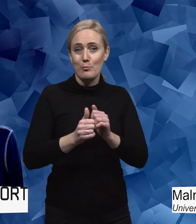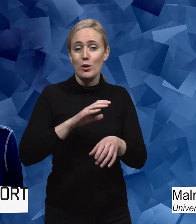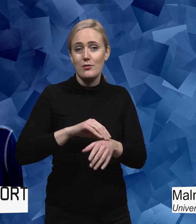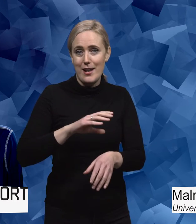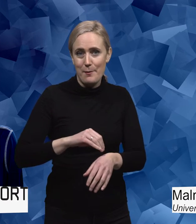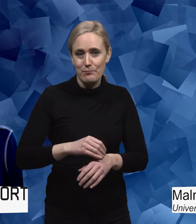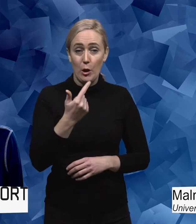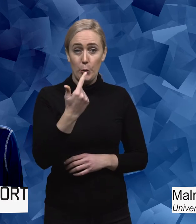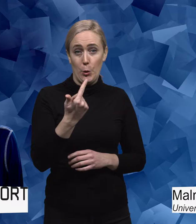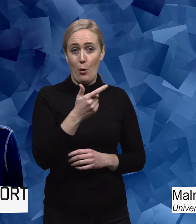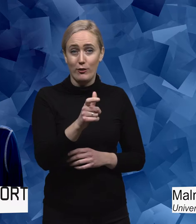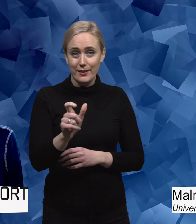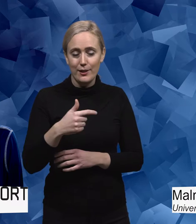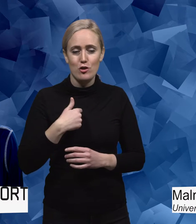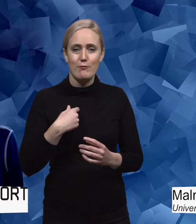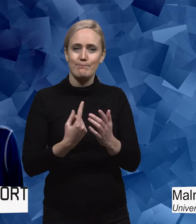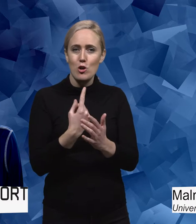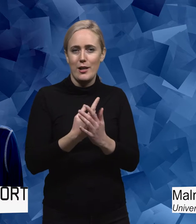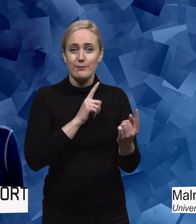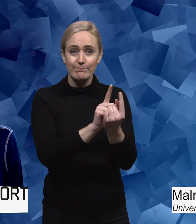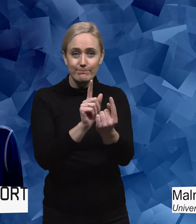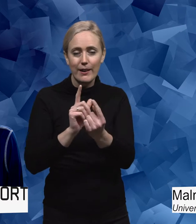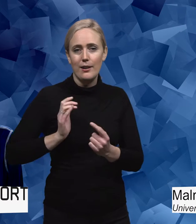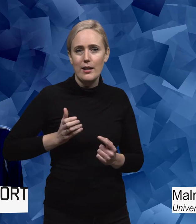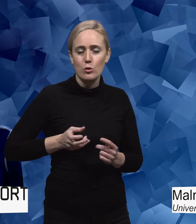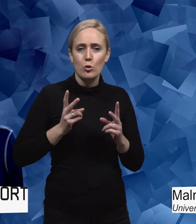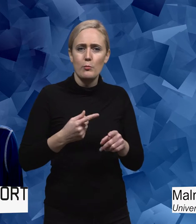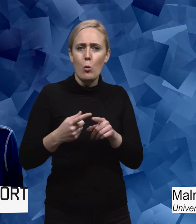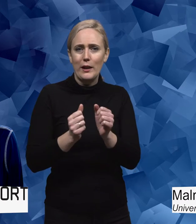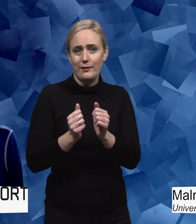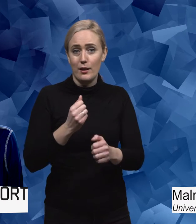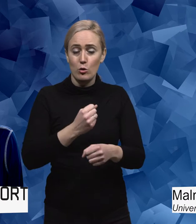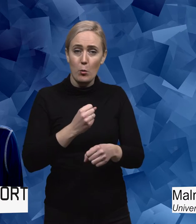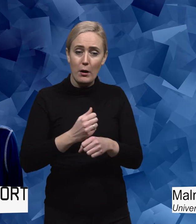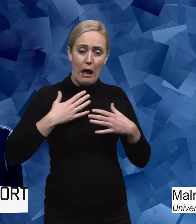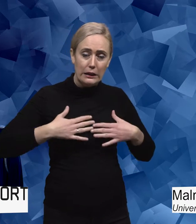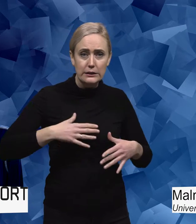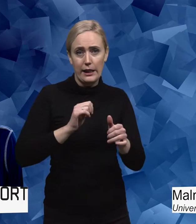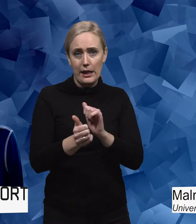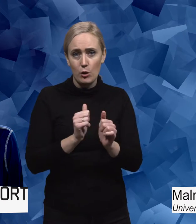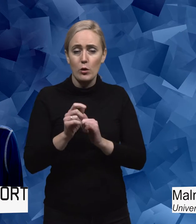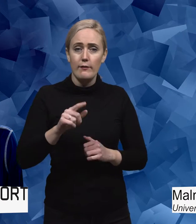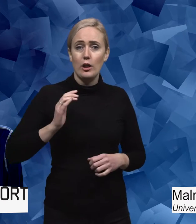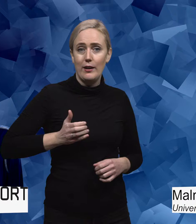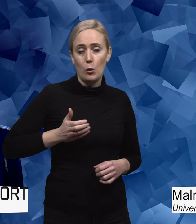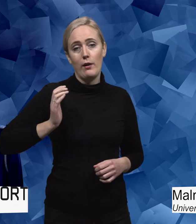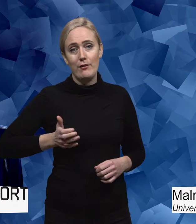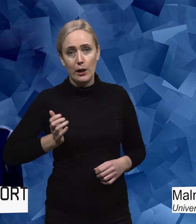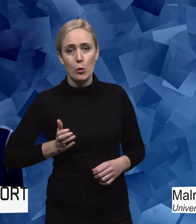I sju avsnitt har jag fått den stora äran att prata med kvinnor som på olika sätt arbetar med hälsa och idrott för kvinnor och flickor med